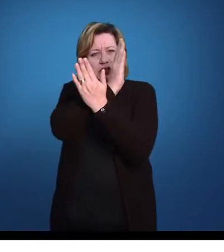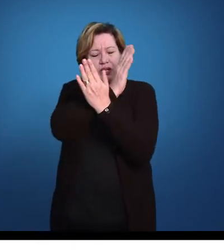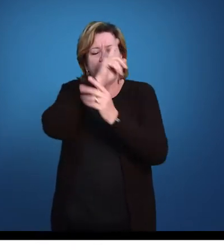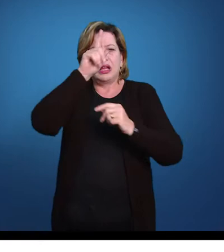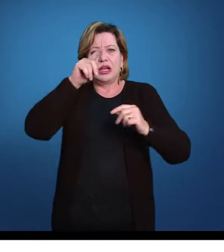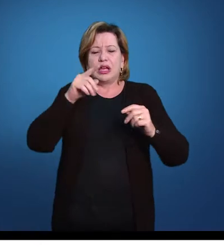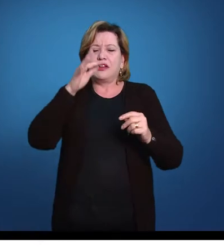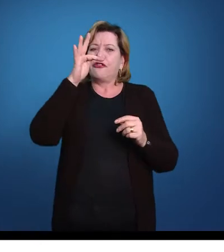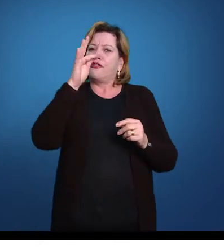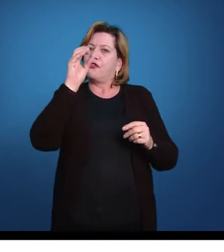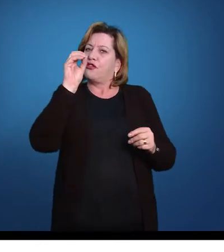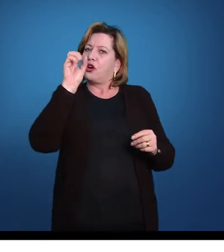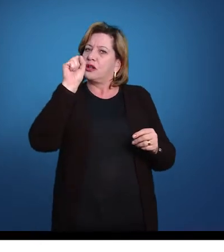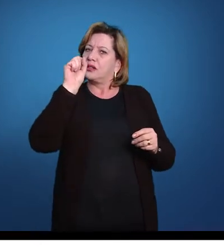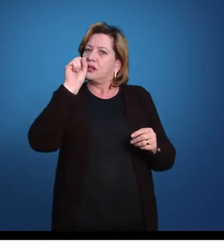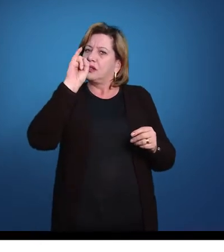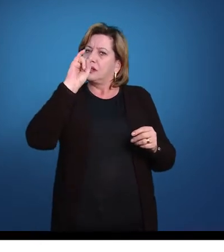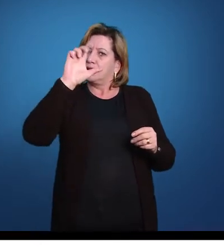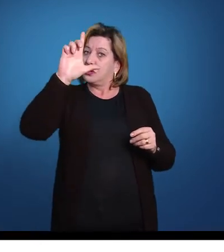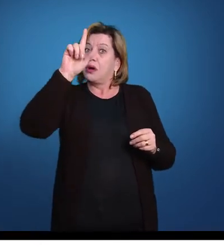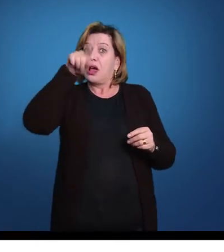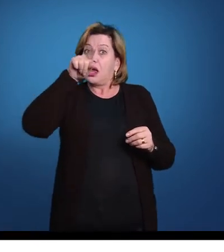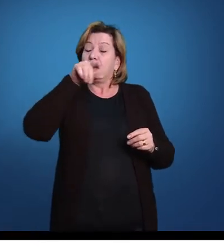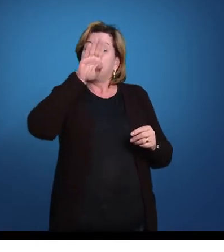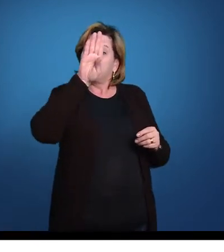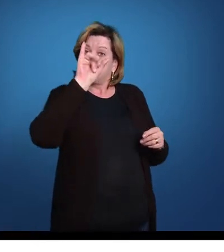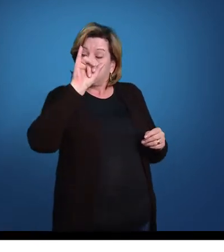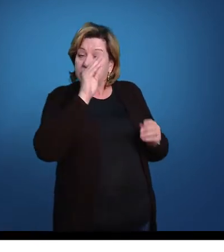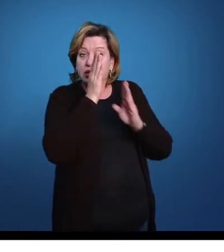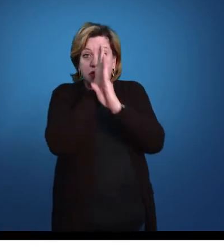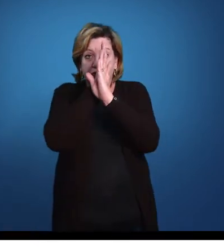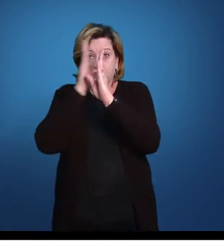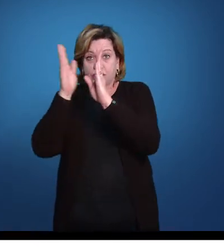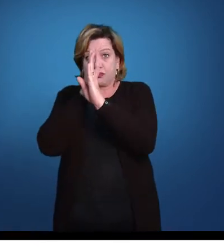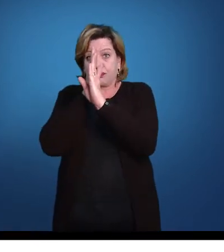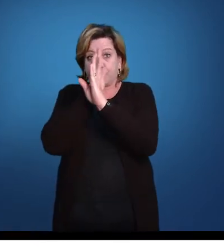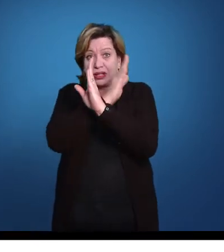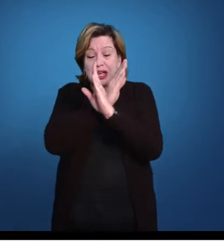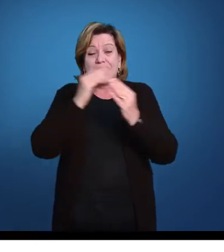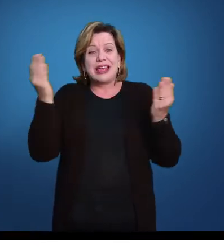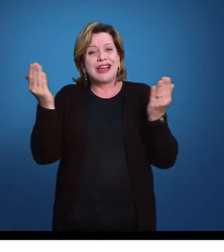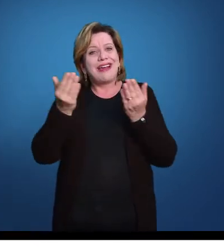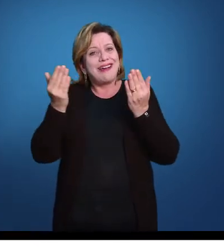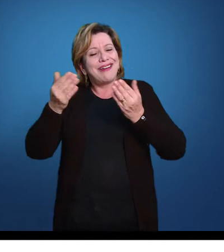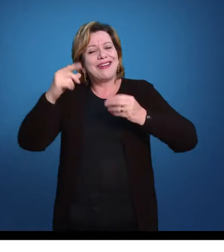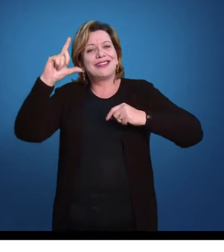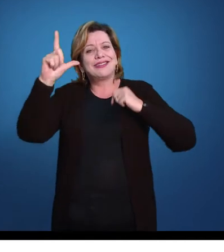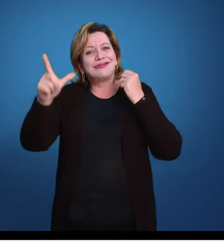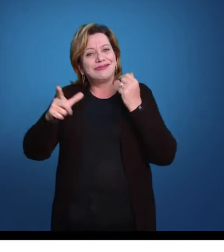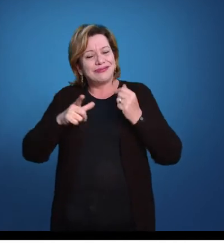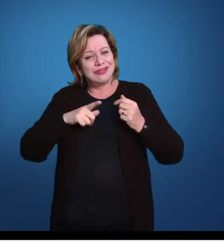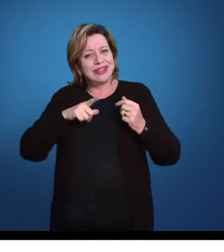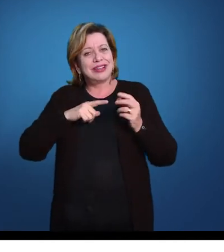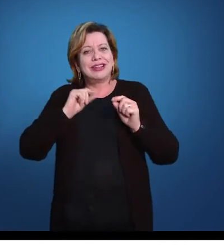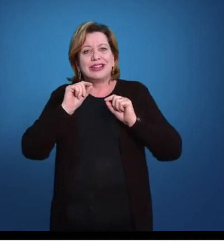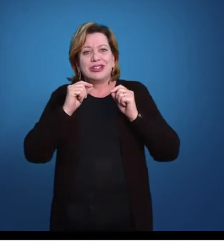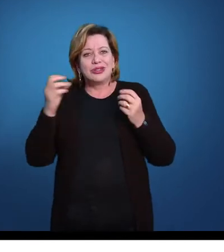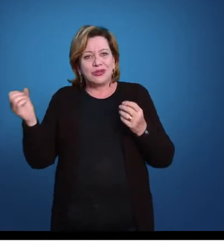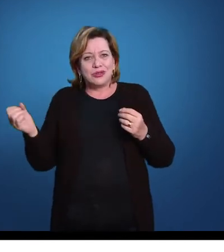bilaterais, as primeiras espécies são bilaterais, e as espécies mais modernas assumiram aquilo que a gente chama de simetria